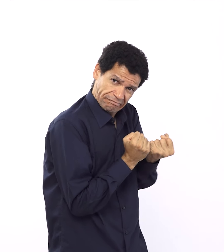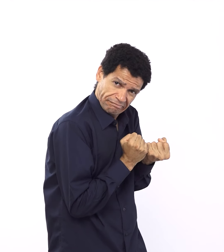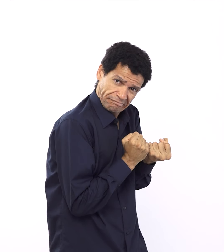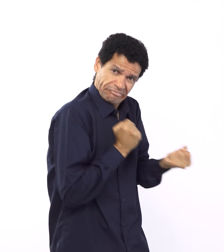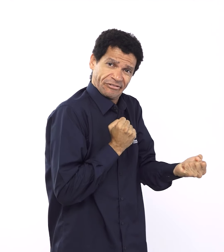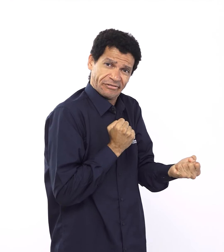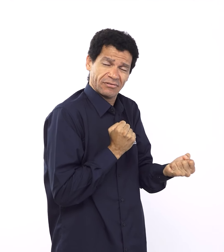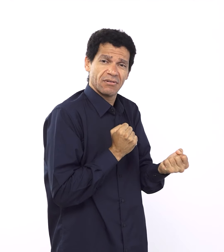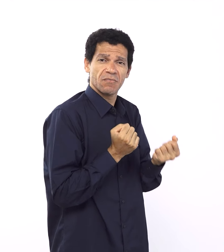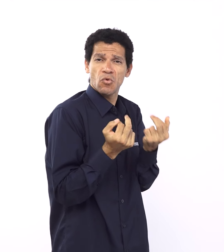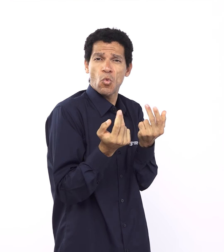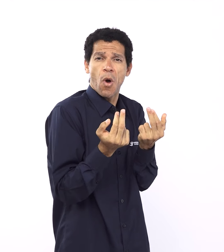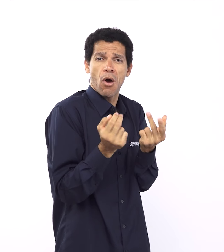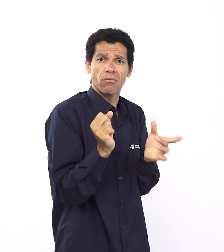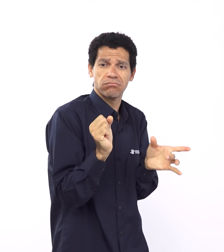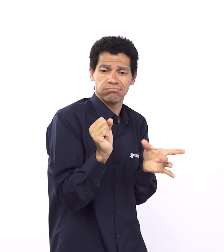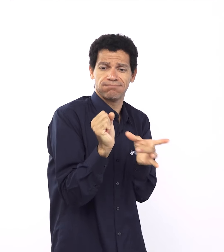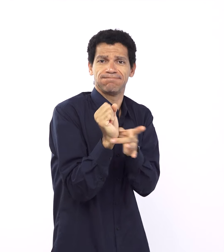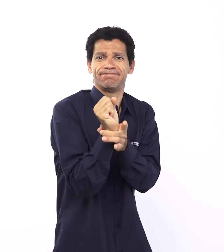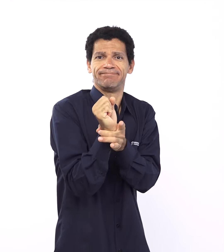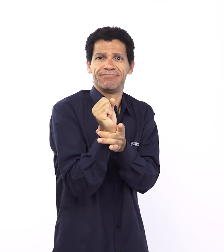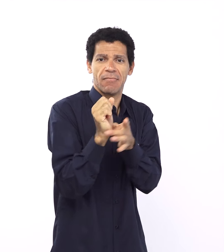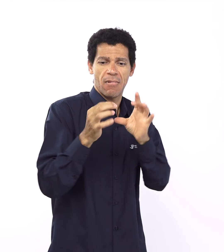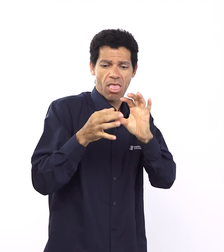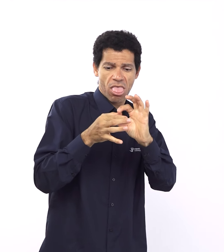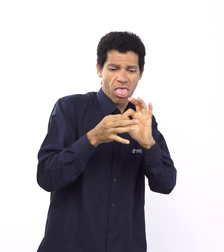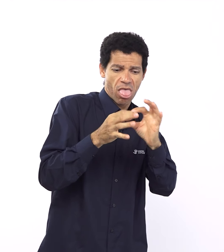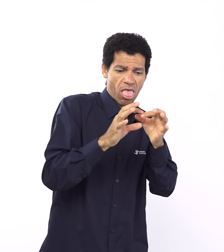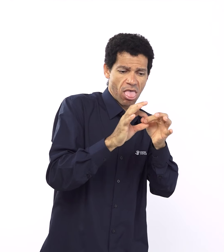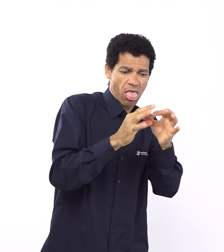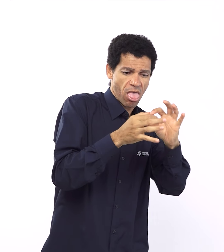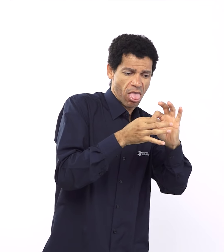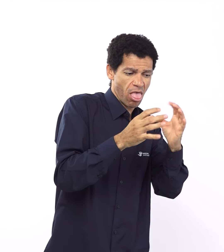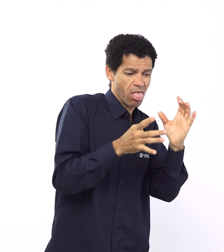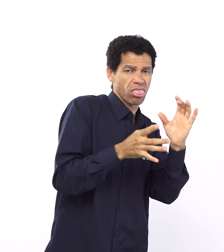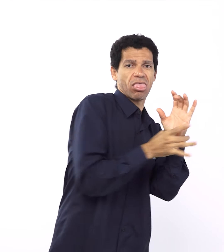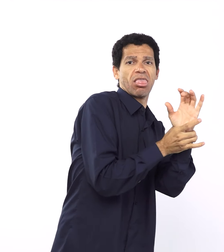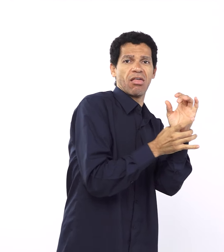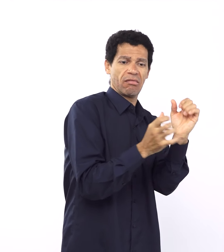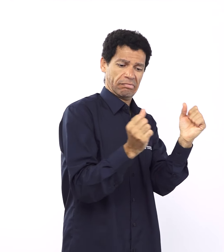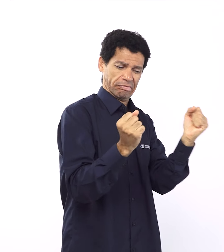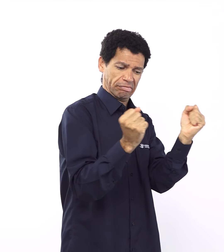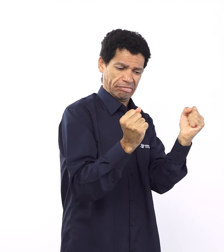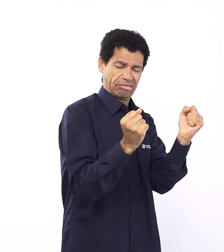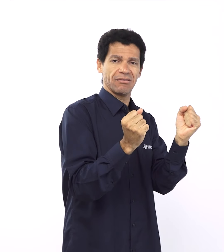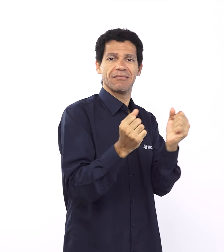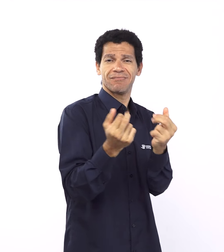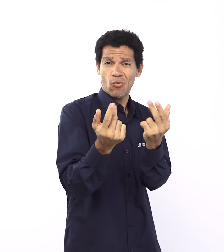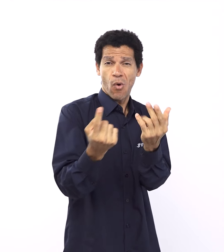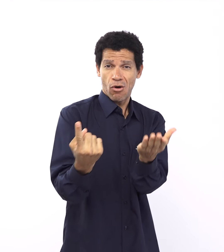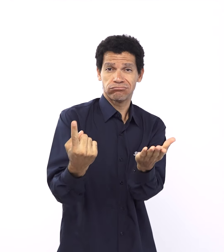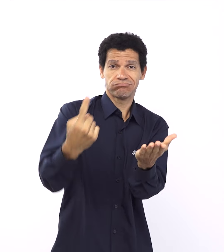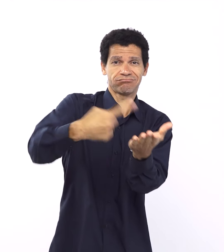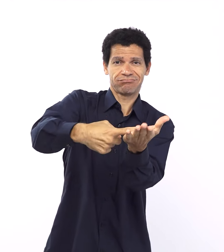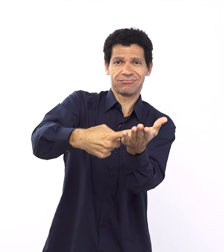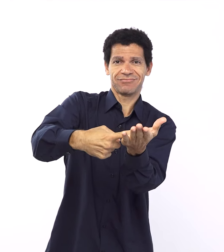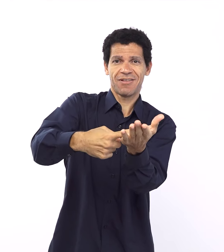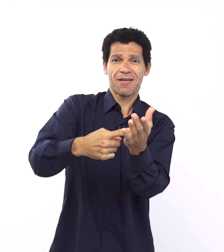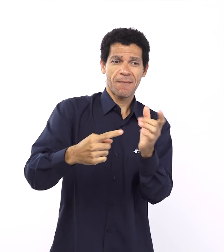Israel, trazendo o povo de fora do Egito, e ele fala que com laços de amor, com correntes de amor, ele trouxe o